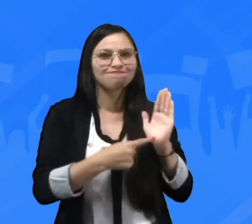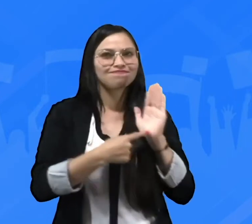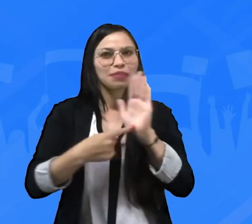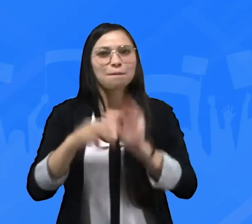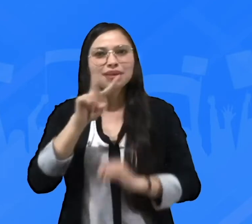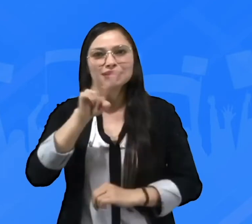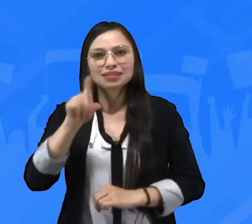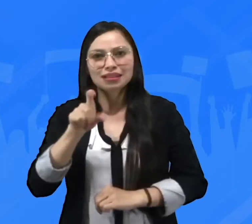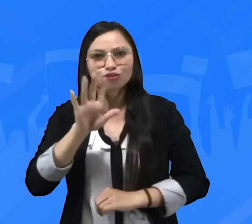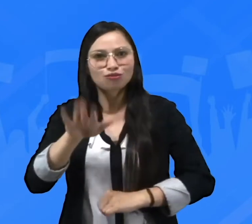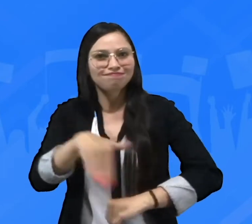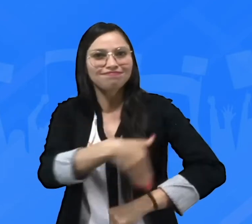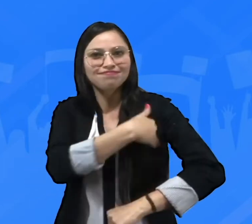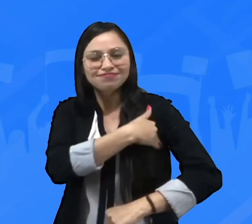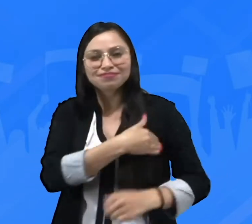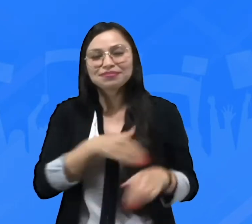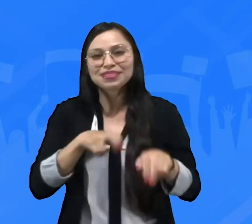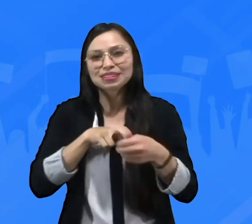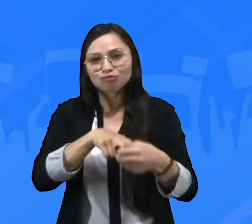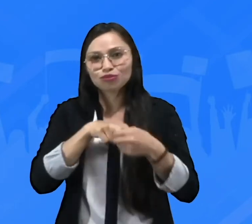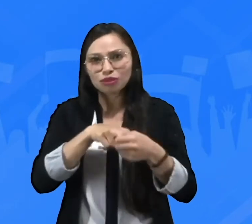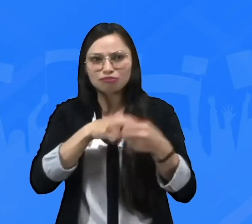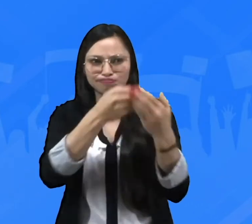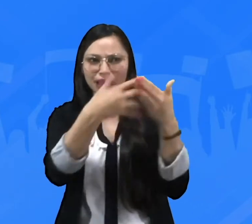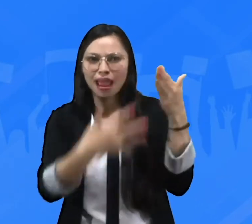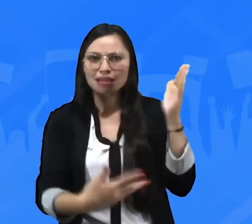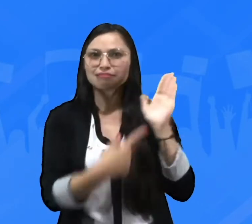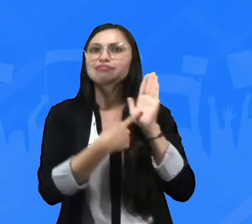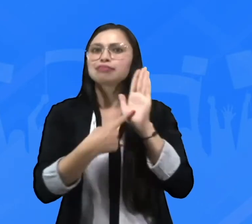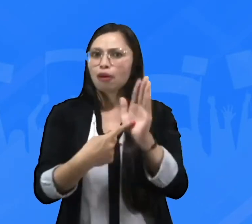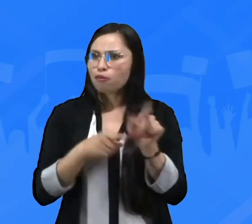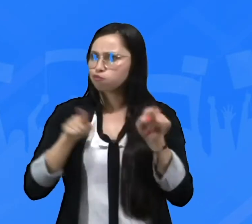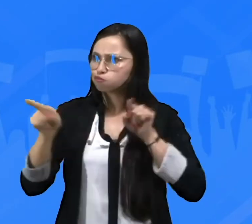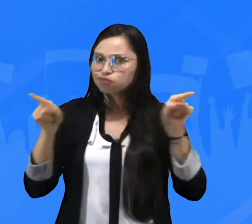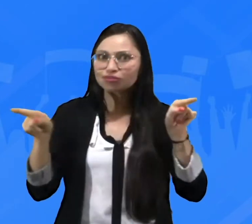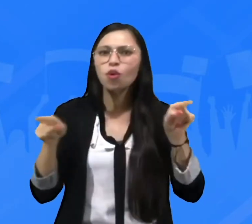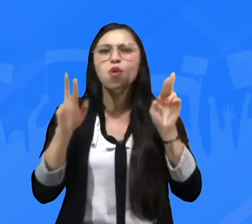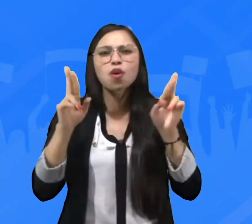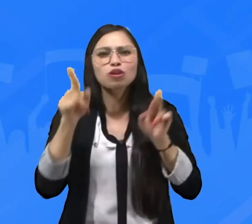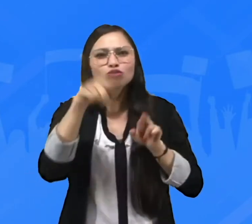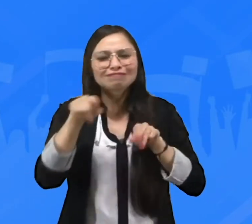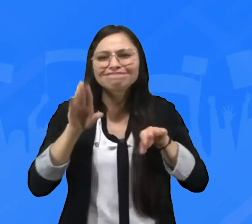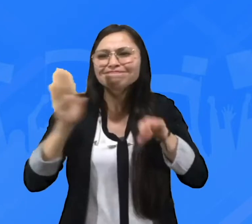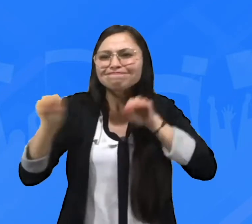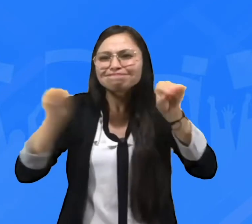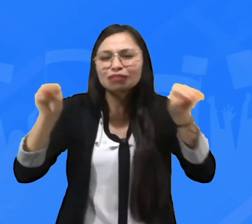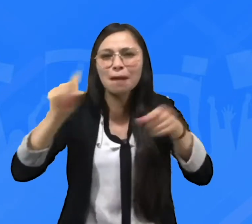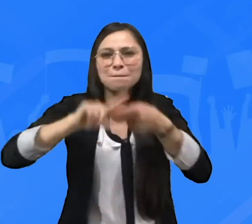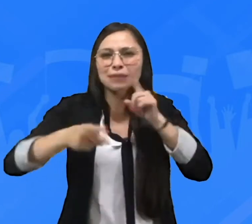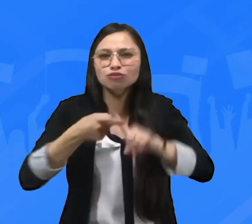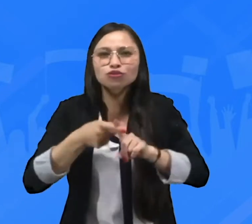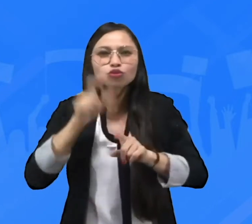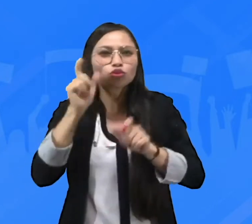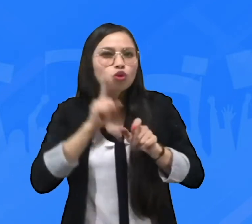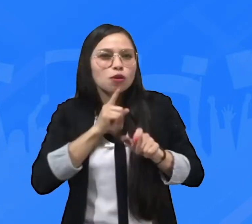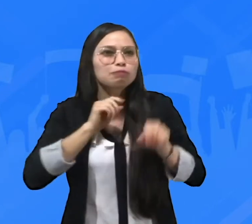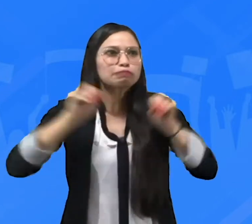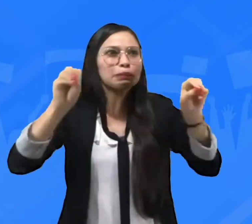se presentarán al Ministerio de Transporte como evidencia cuantitativa. Así que convoquen a todos sus amigos y conocidos para que muchas